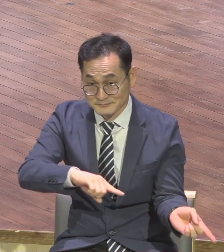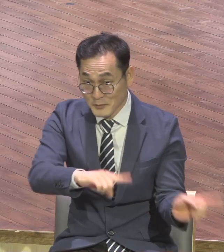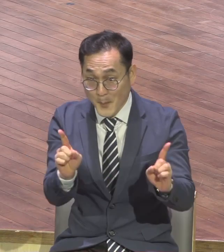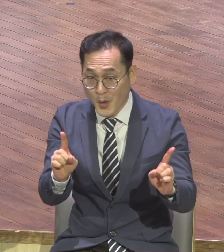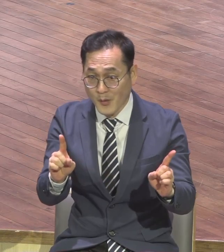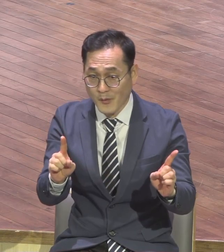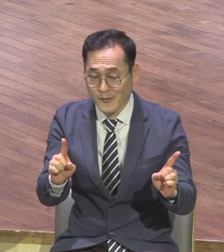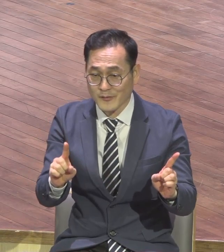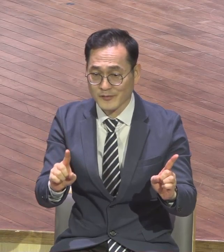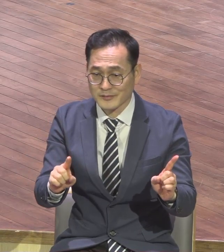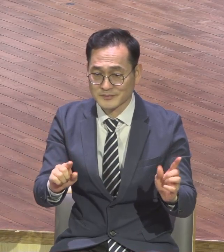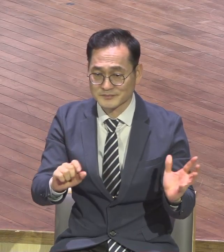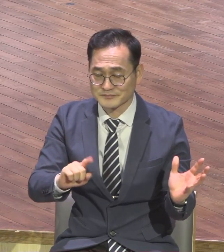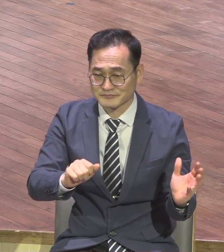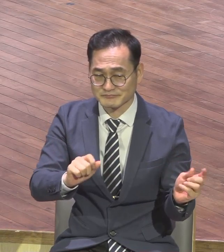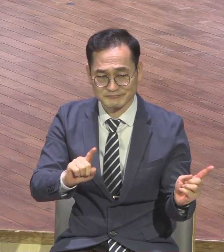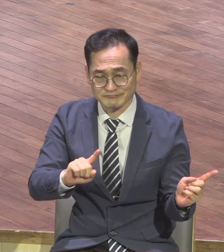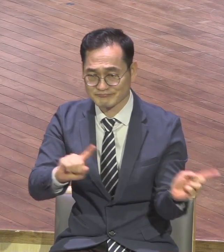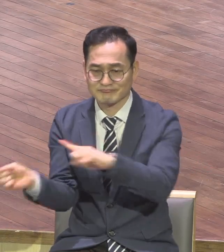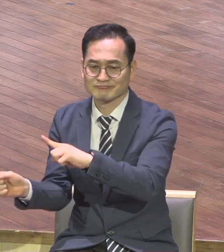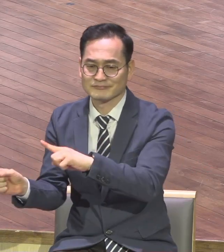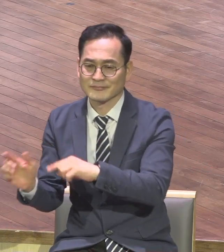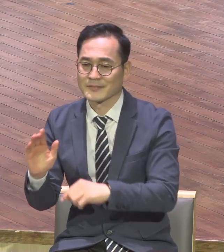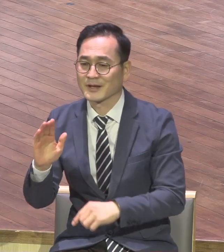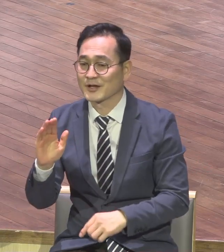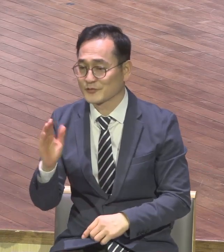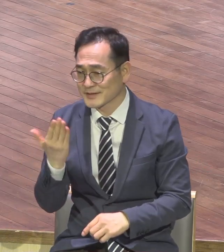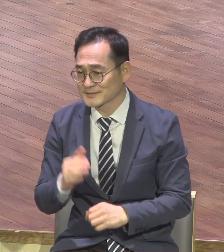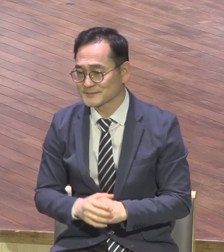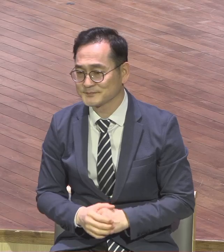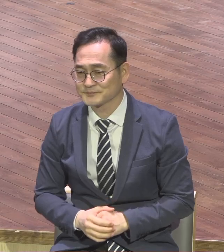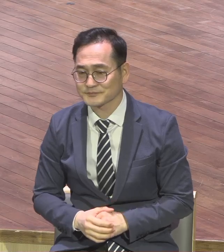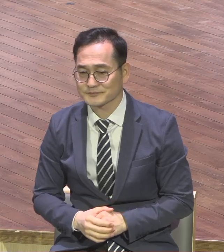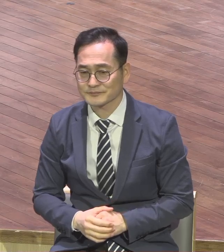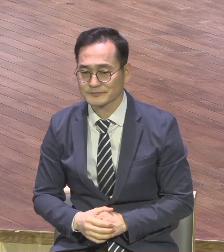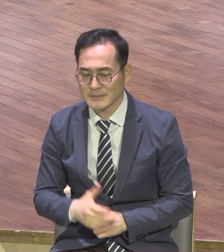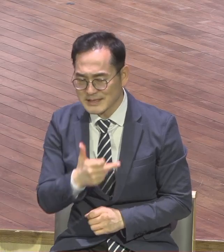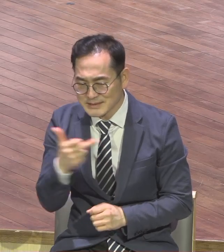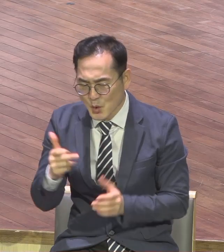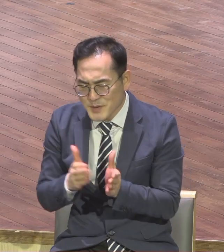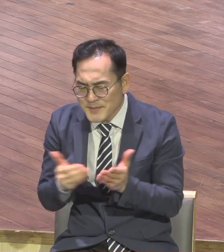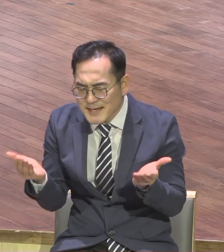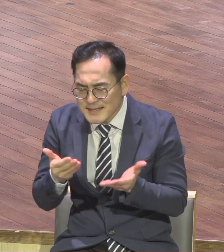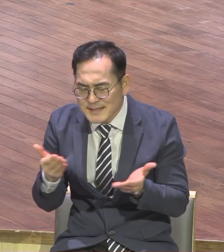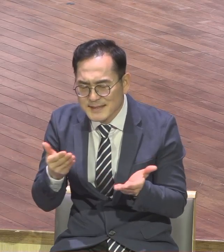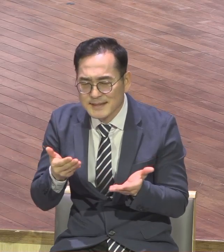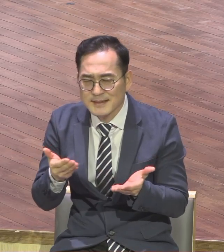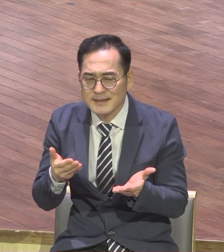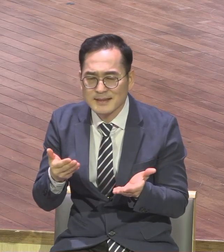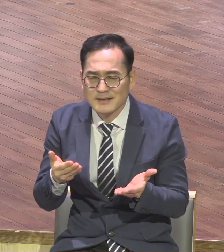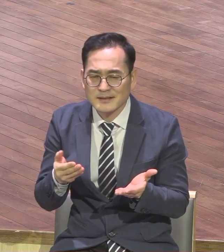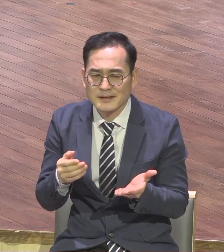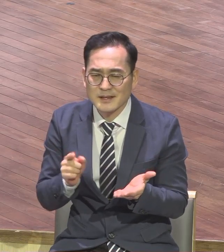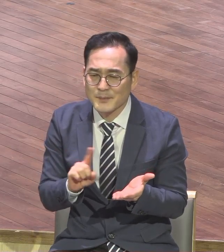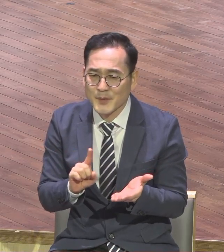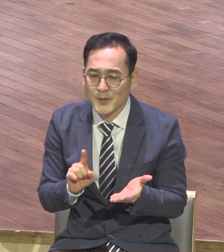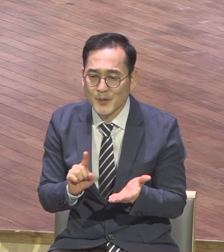그런데 본문에 본질적으로 나타나고 하는 크고 엄밀한 일은 뭐예요 크고 엄밀한 일은 바로 예수